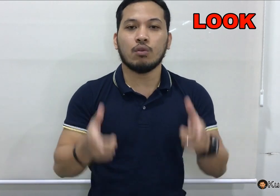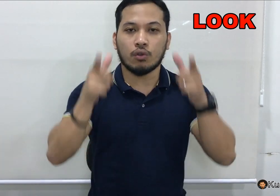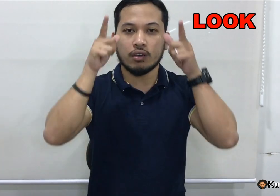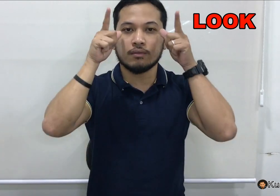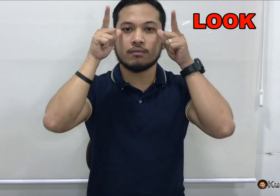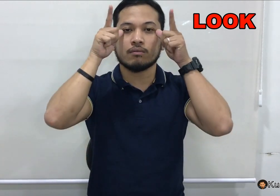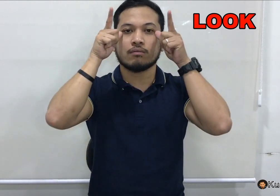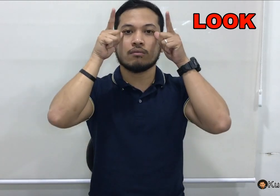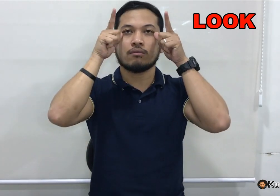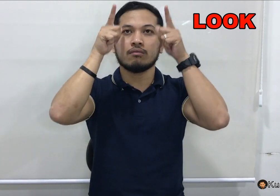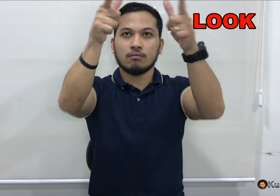look.